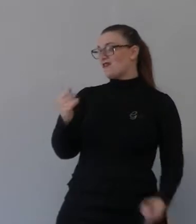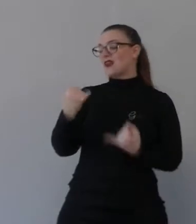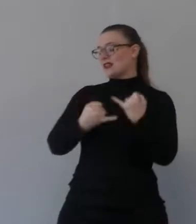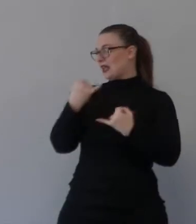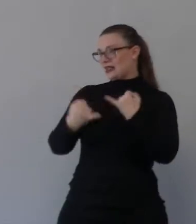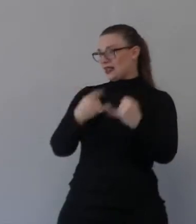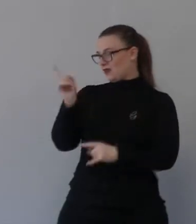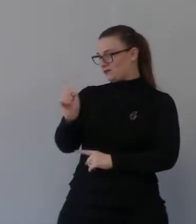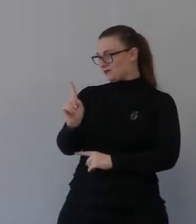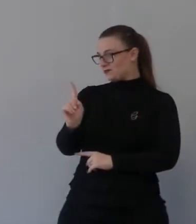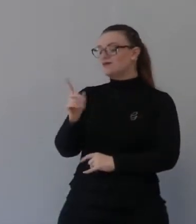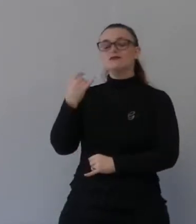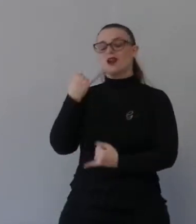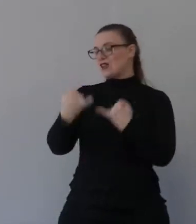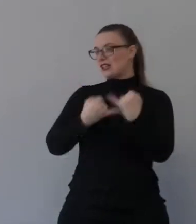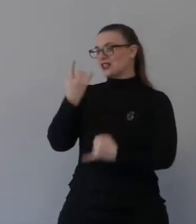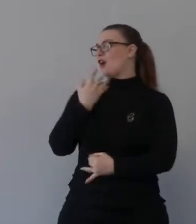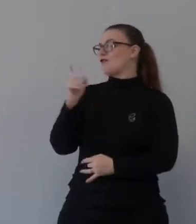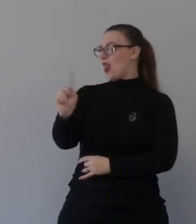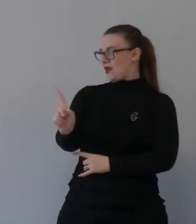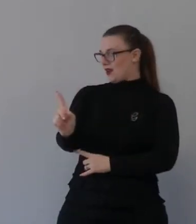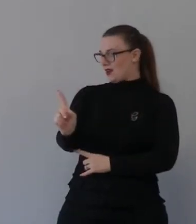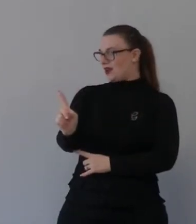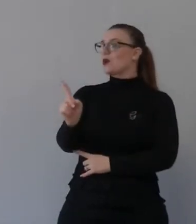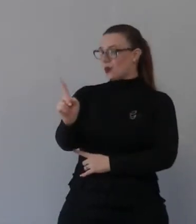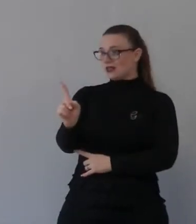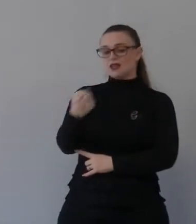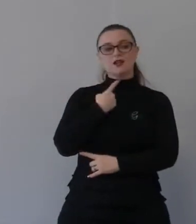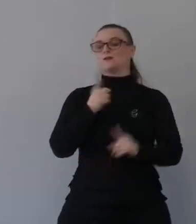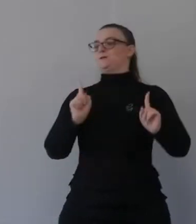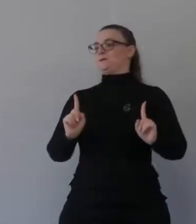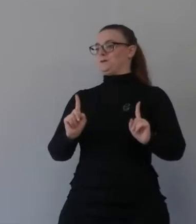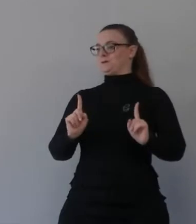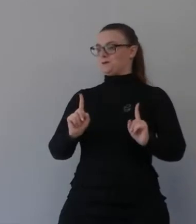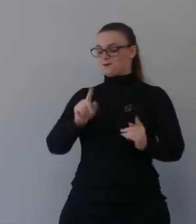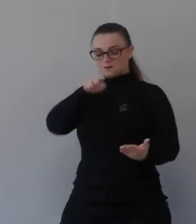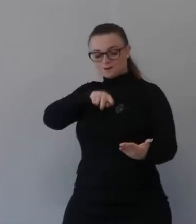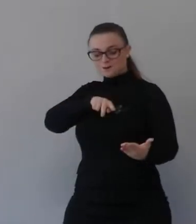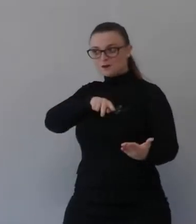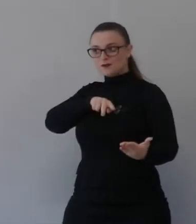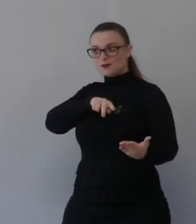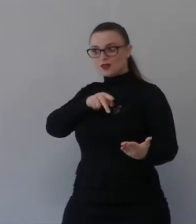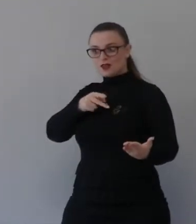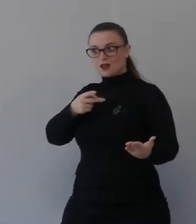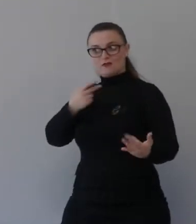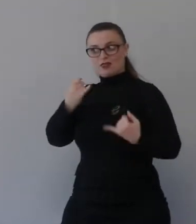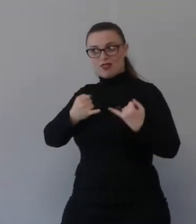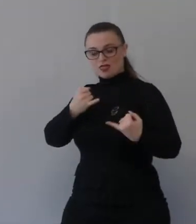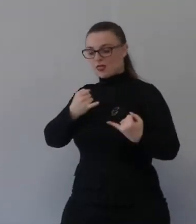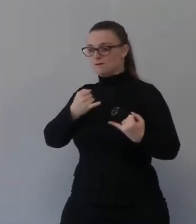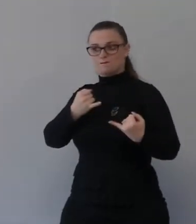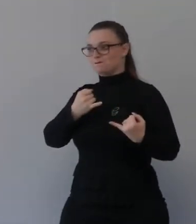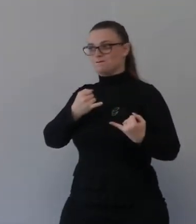alla virgola per proclamare l'anno di grazia del Signore, virgola. Fine.